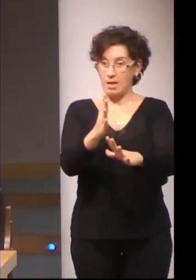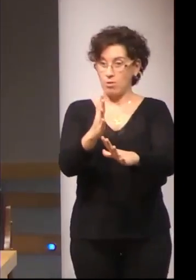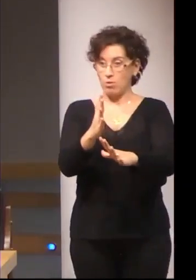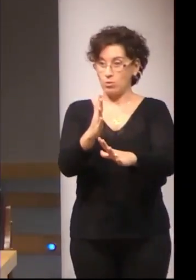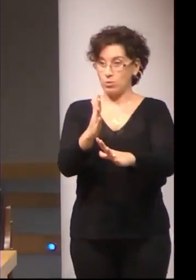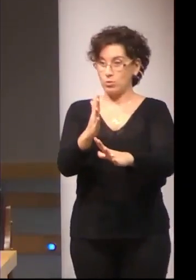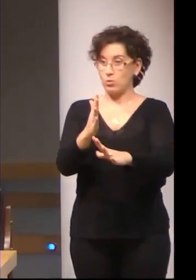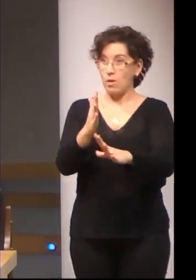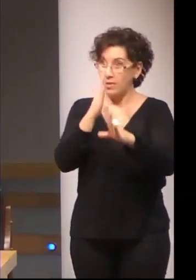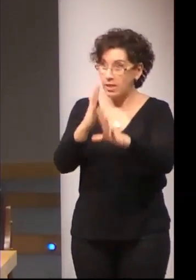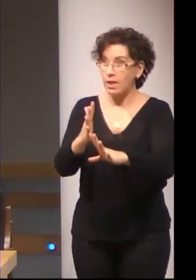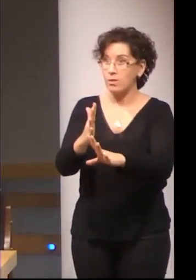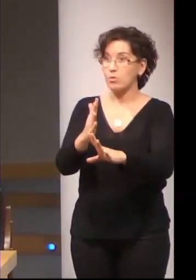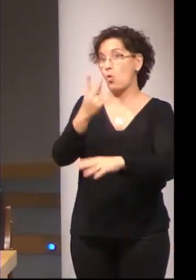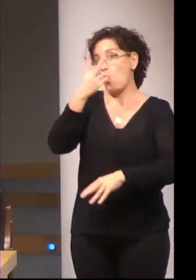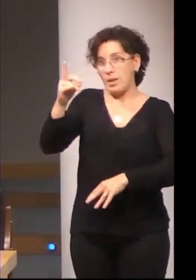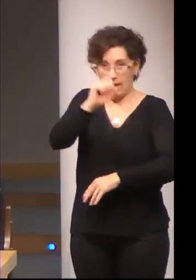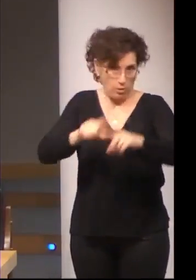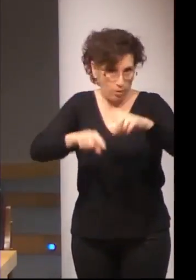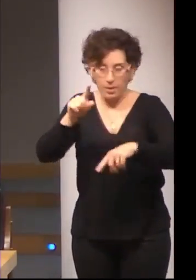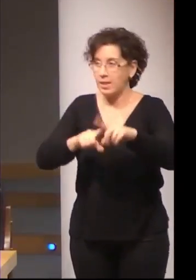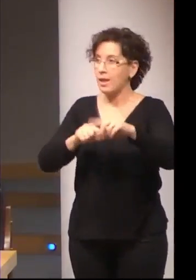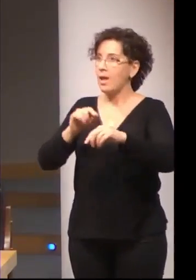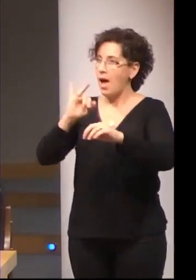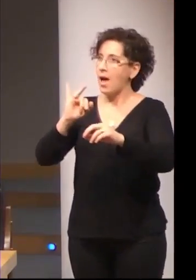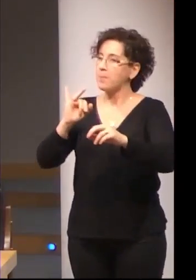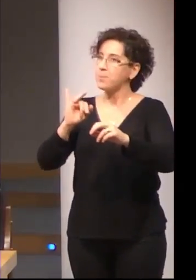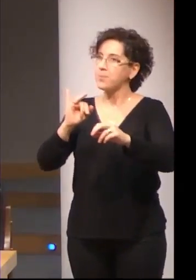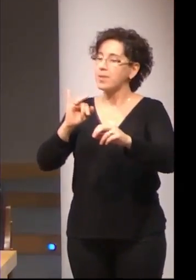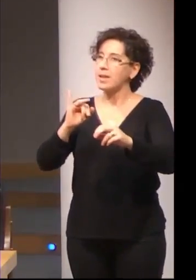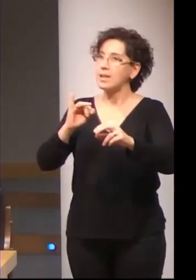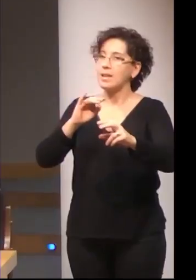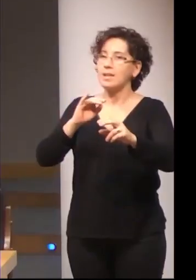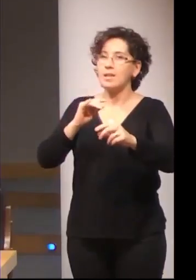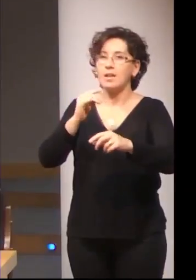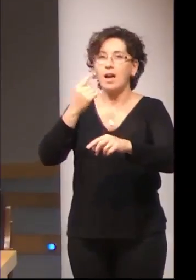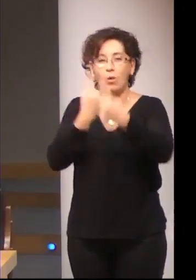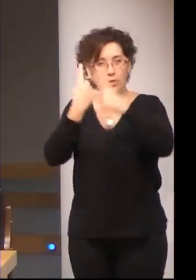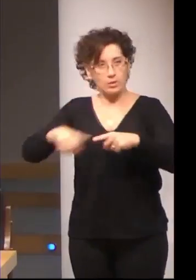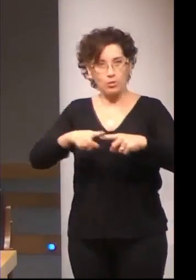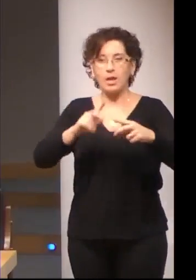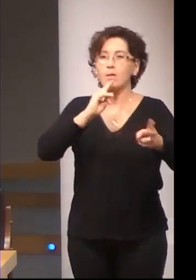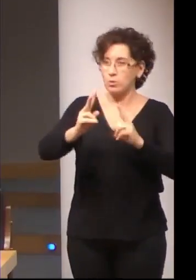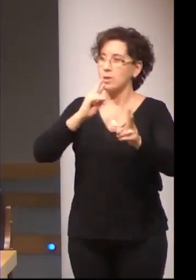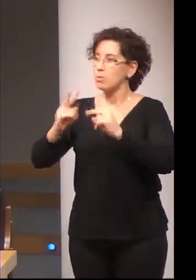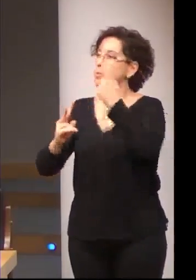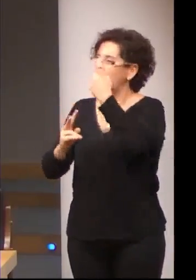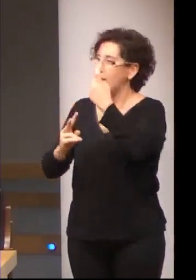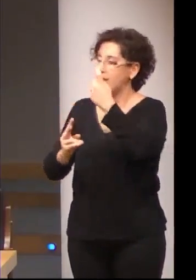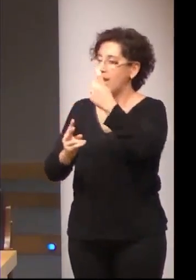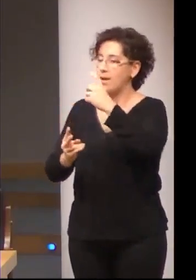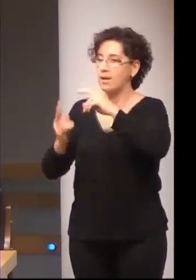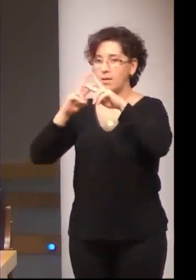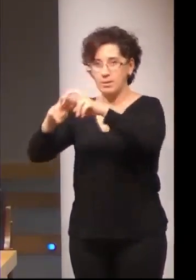de trabajo, y que es momento de reflexionar, de investigar y de proponer nuevas hojas